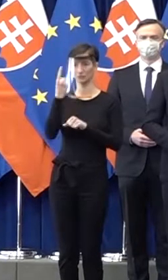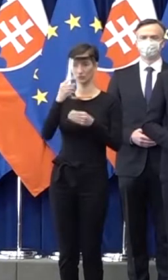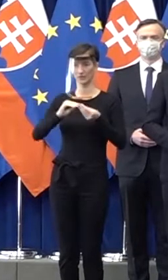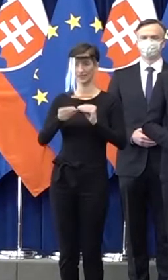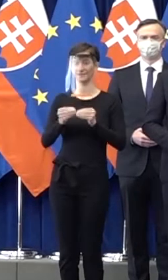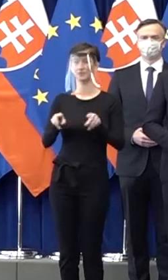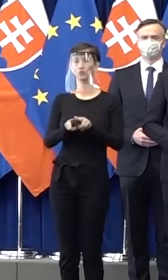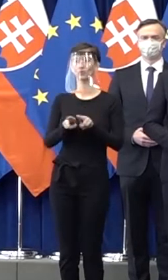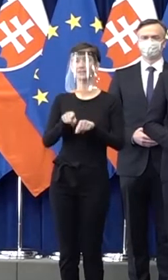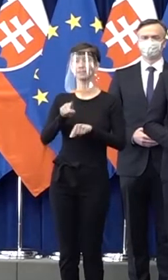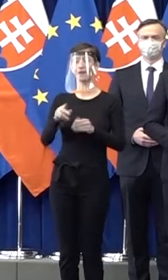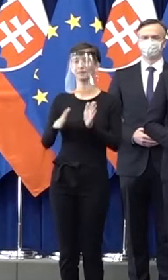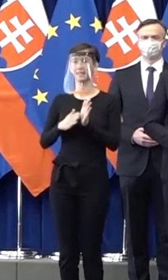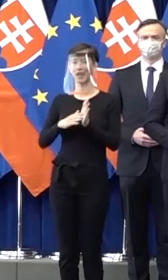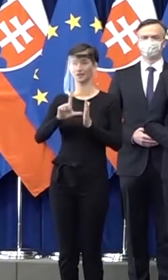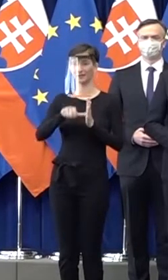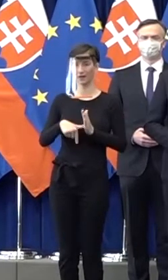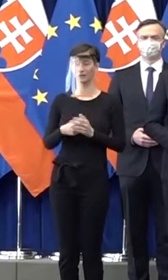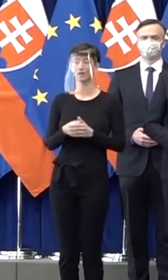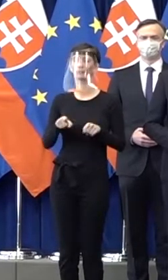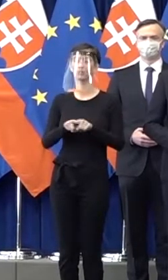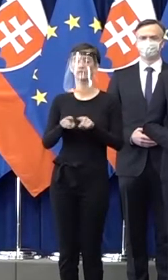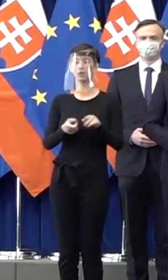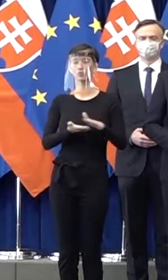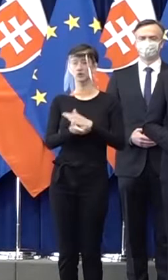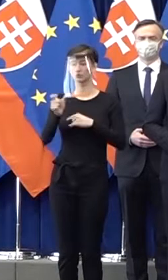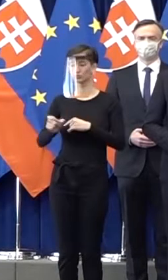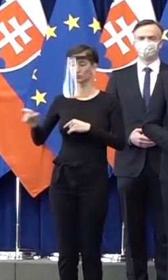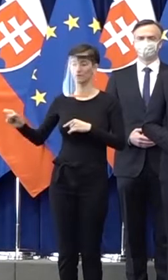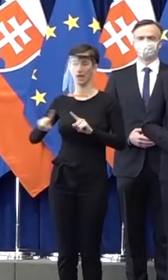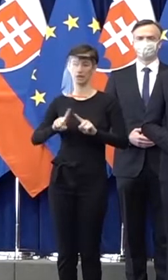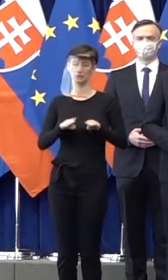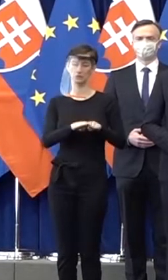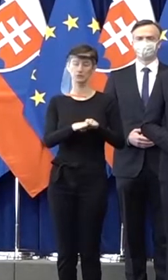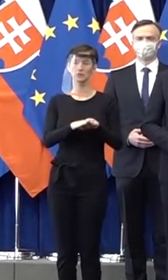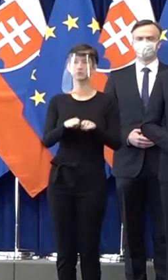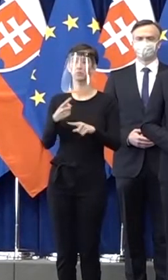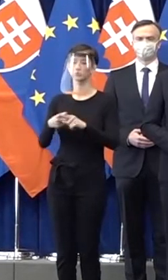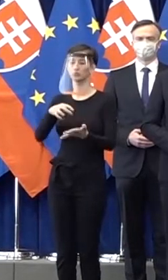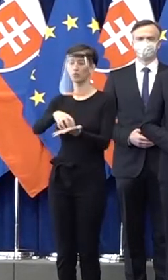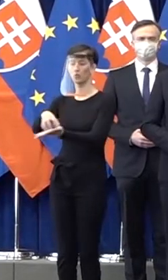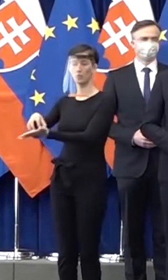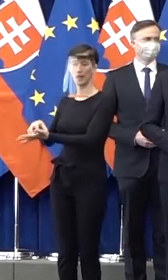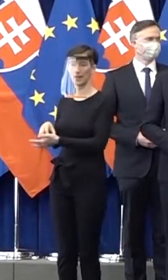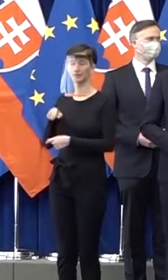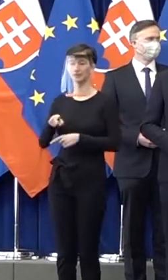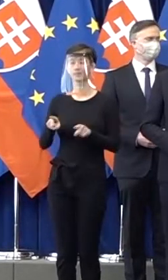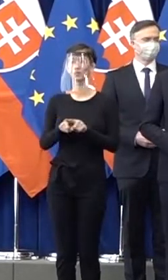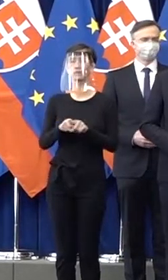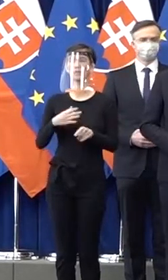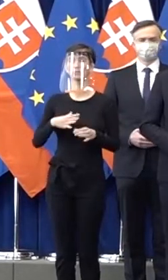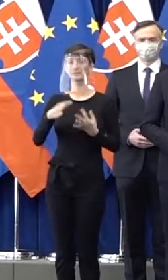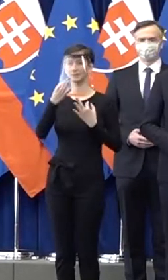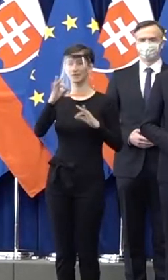Milana Krajniaka. Vítame ďalších zástupcov ministerstiev a rezortov. A samozrejme, vítame srdečne medzi nami aj